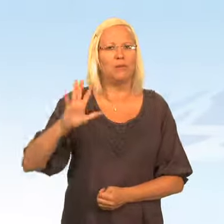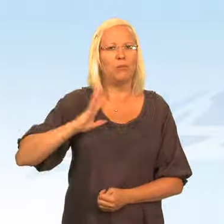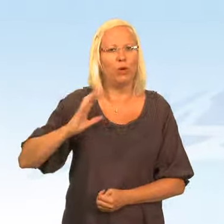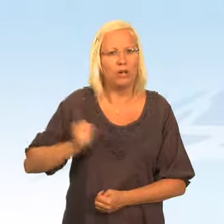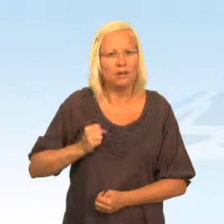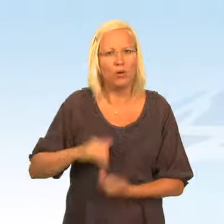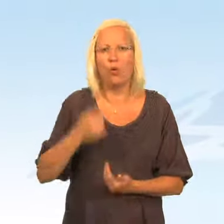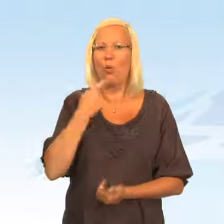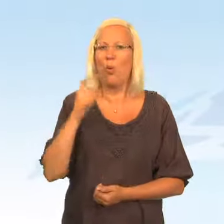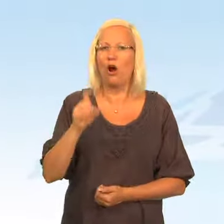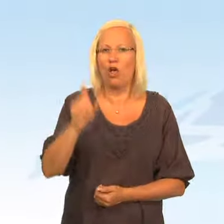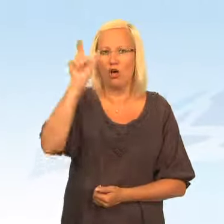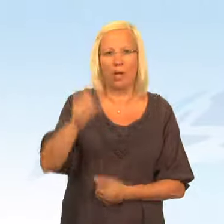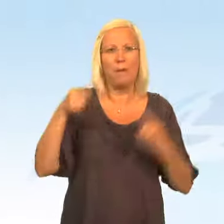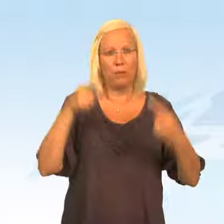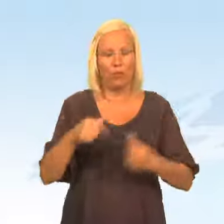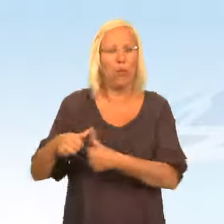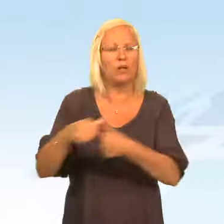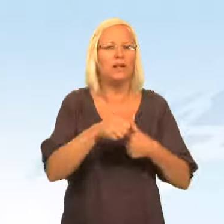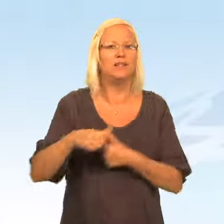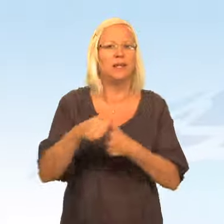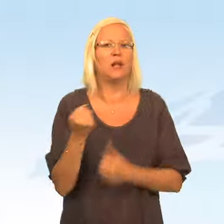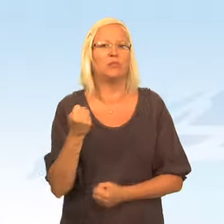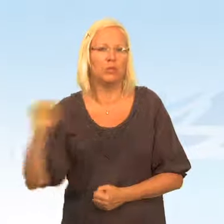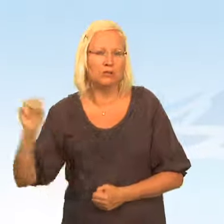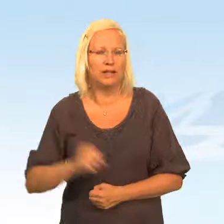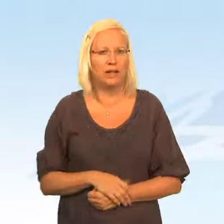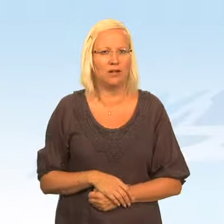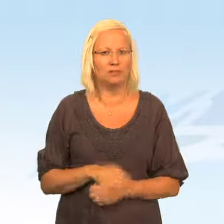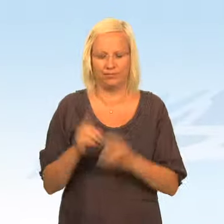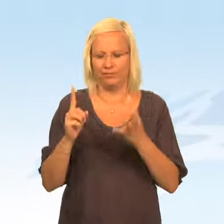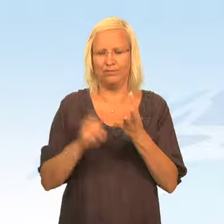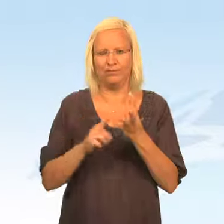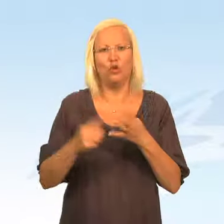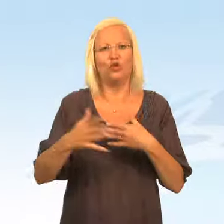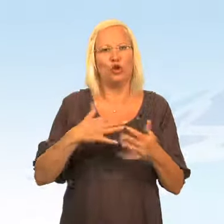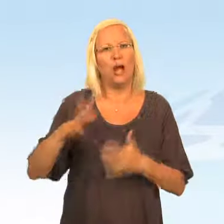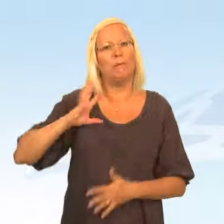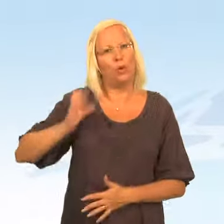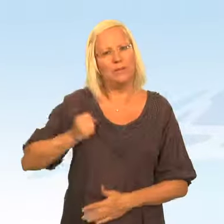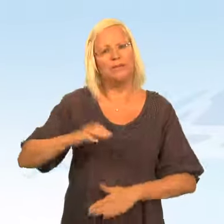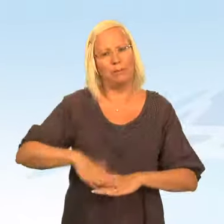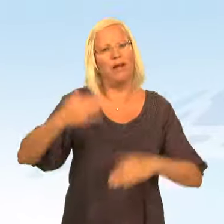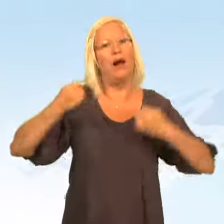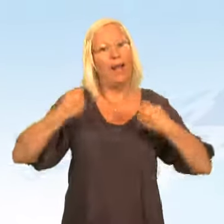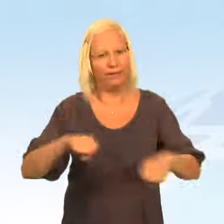polis och åklagare mot den organiserade brottsligheten. Vi vill göra polisen